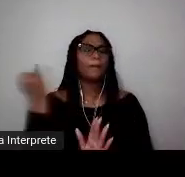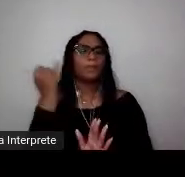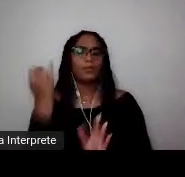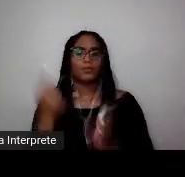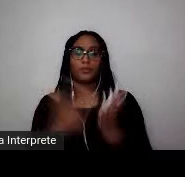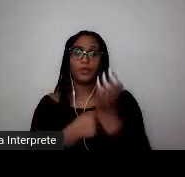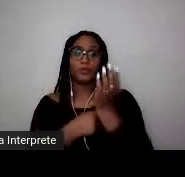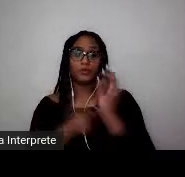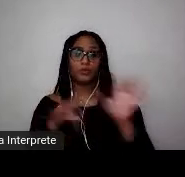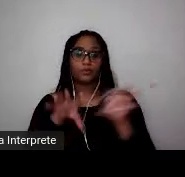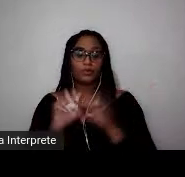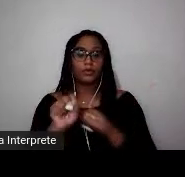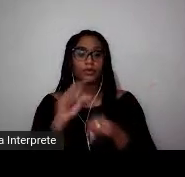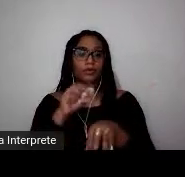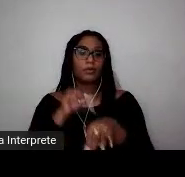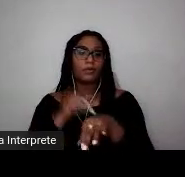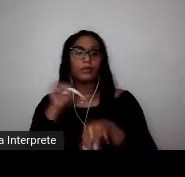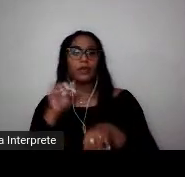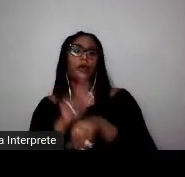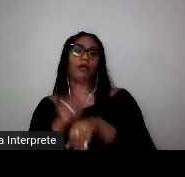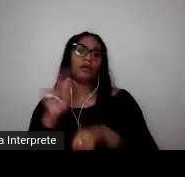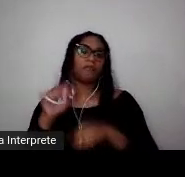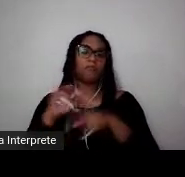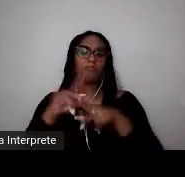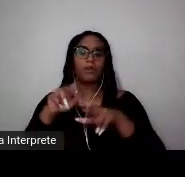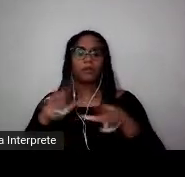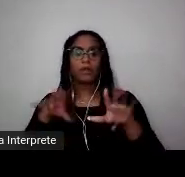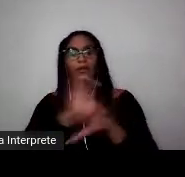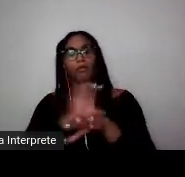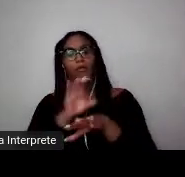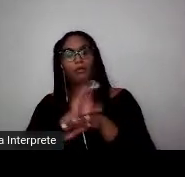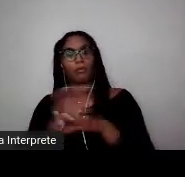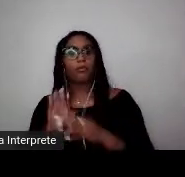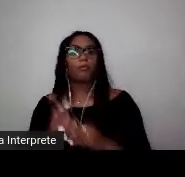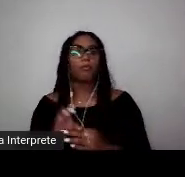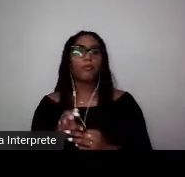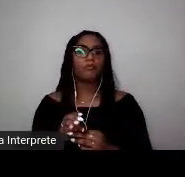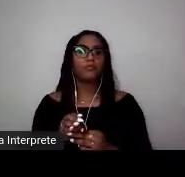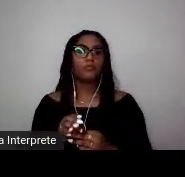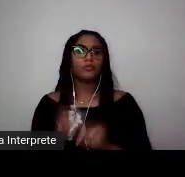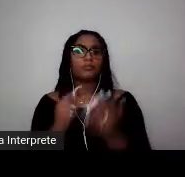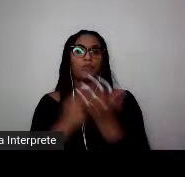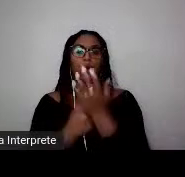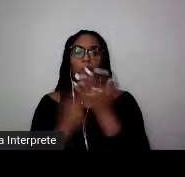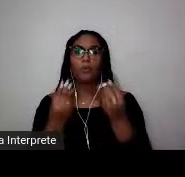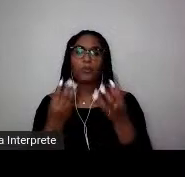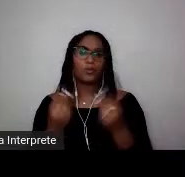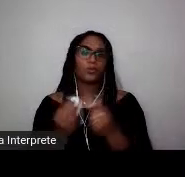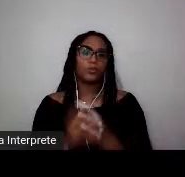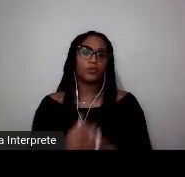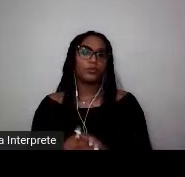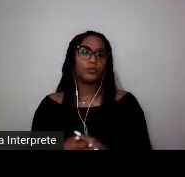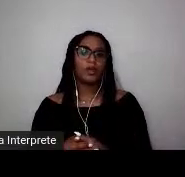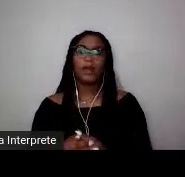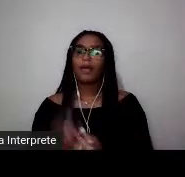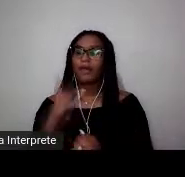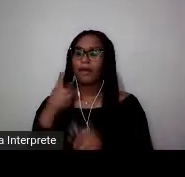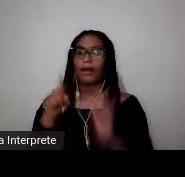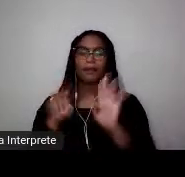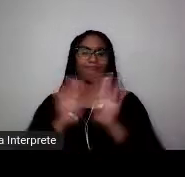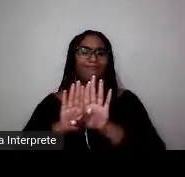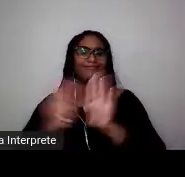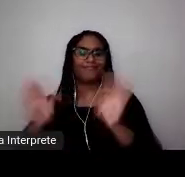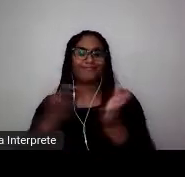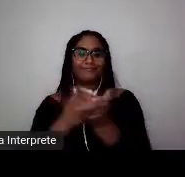Sem a presença delas e de tantas outras mulheres que não estão aqui nessa mesa hoje, os meus caminhos como pesquisadora teriam sido, sem